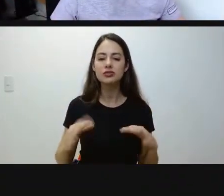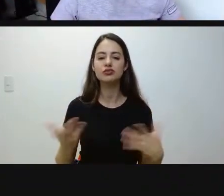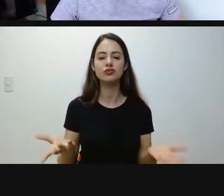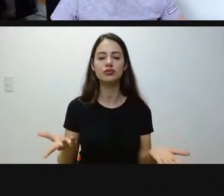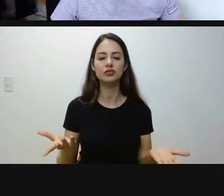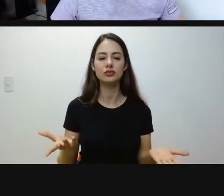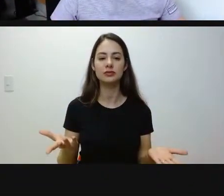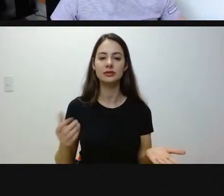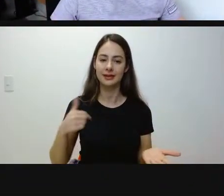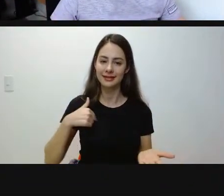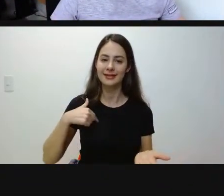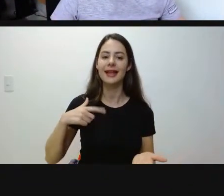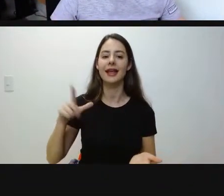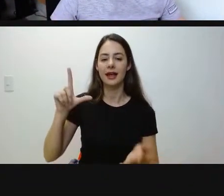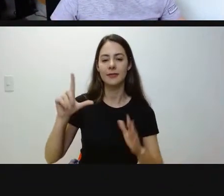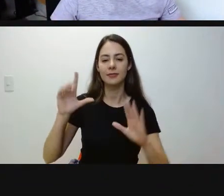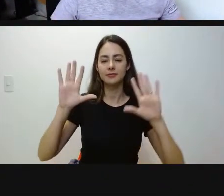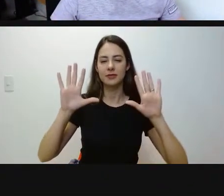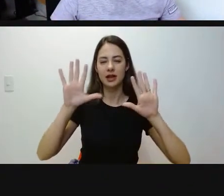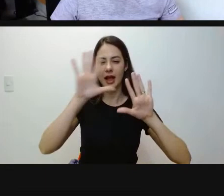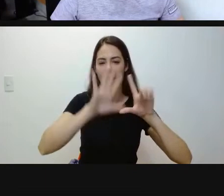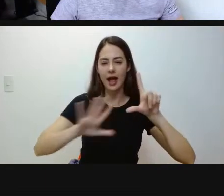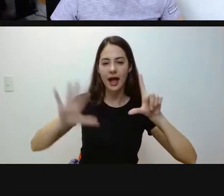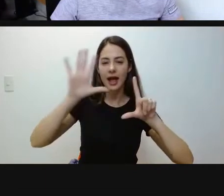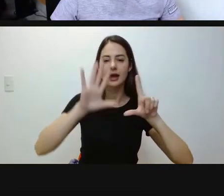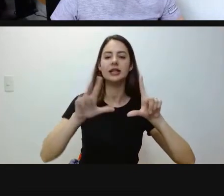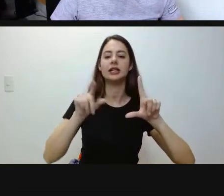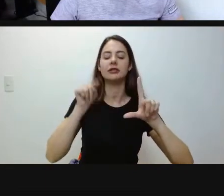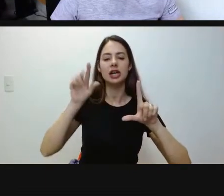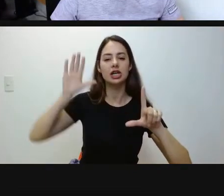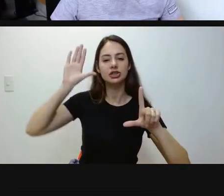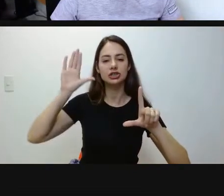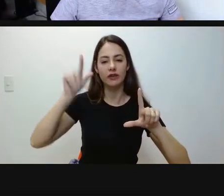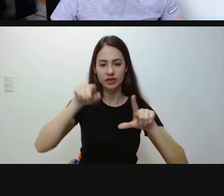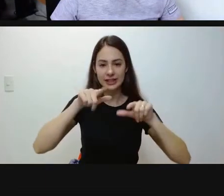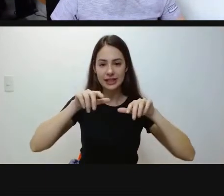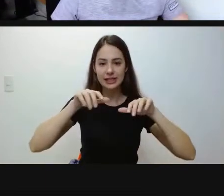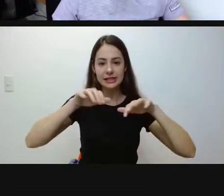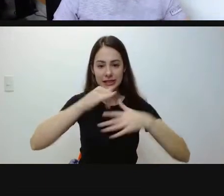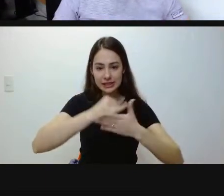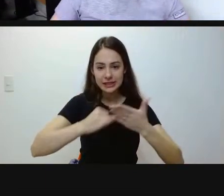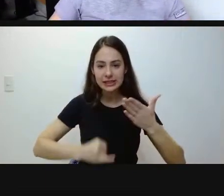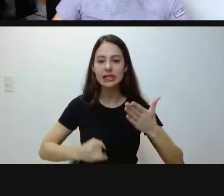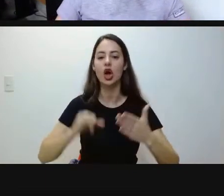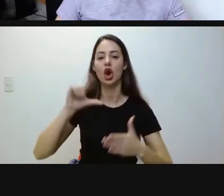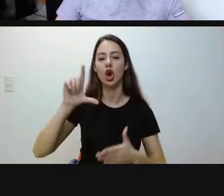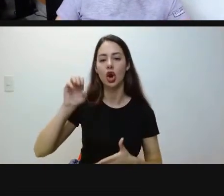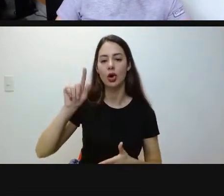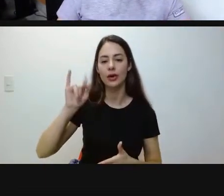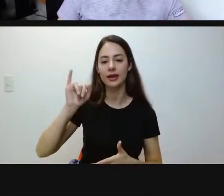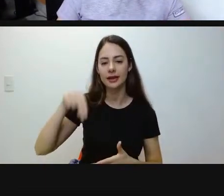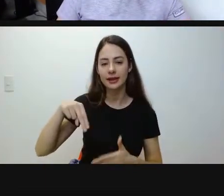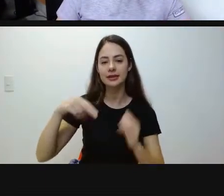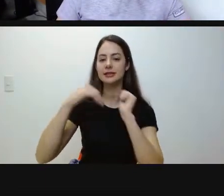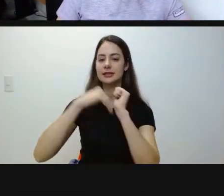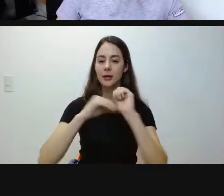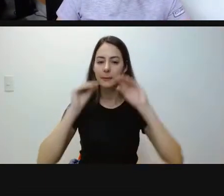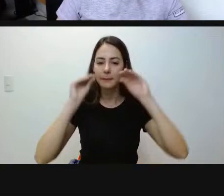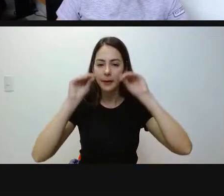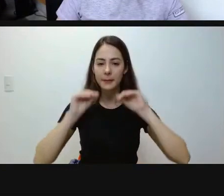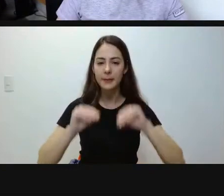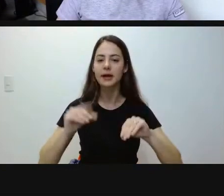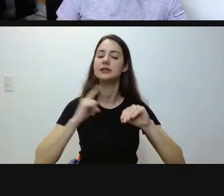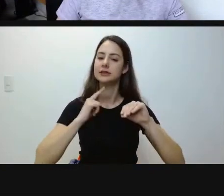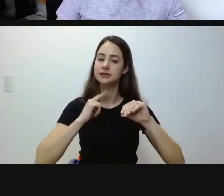Na área do candidato. No local onde ele fez a inscrição, ele consegue com login e senha retirar o